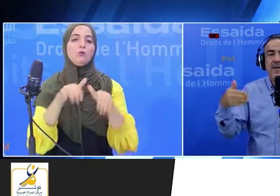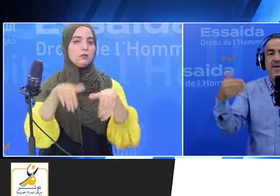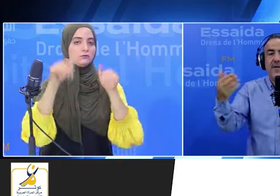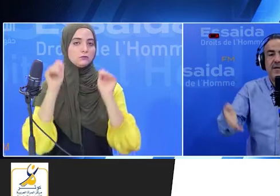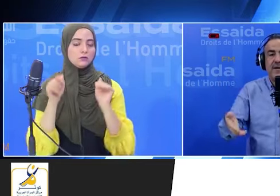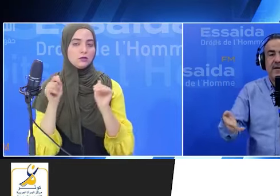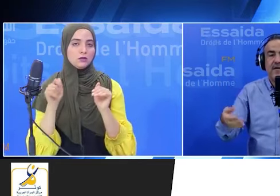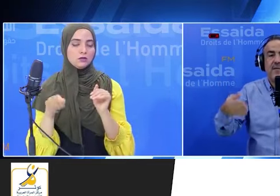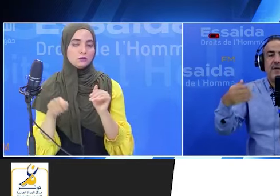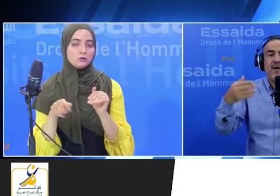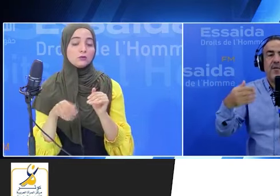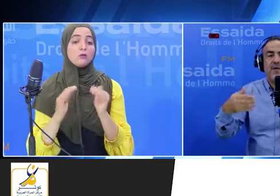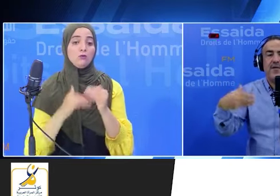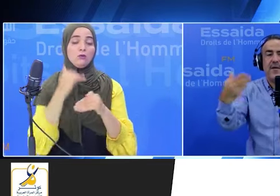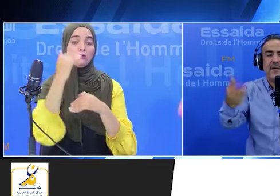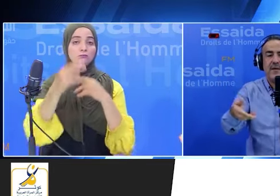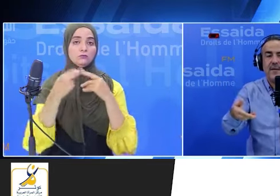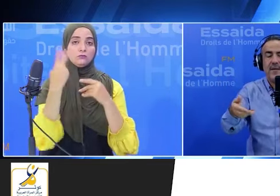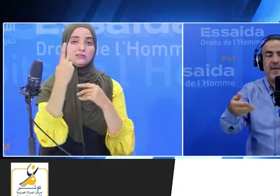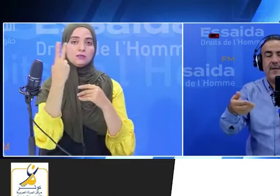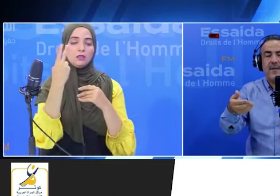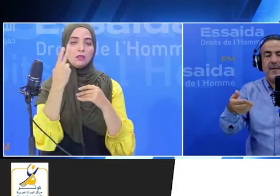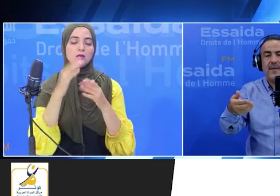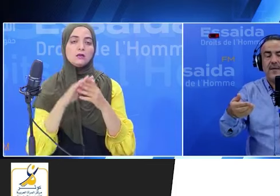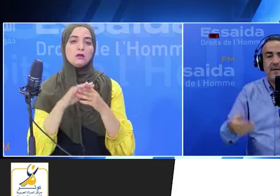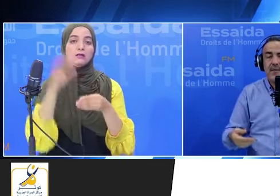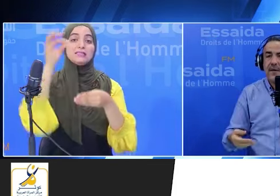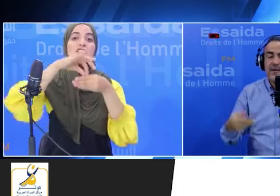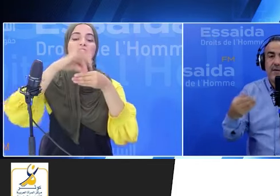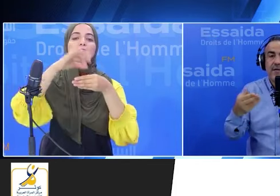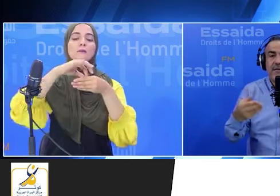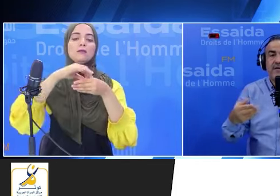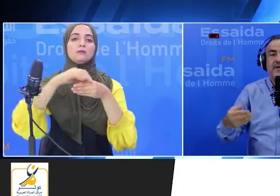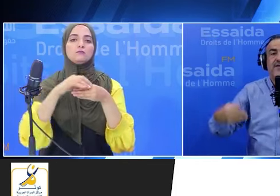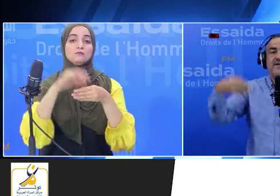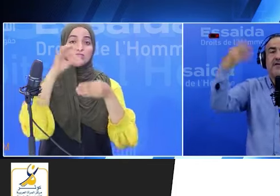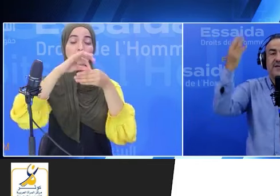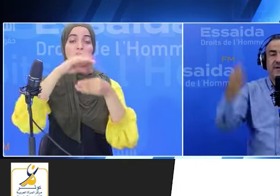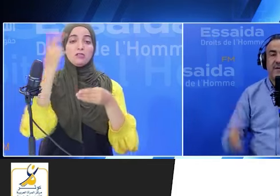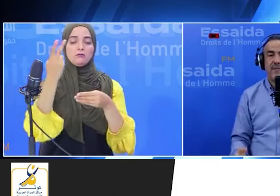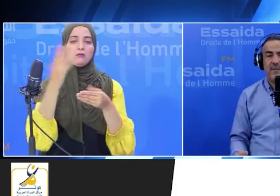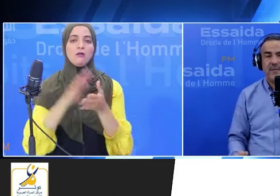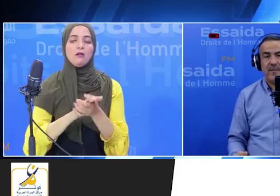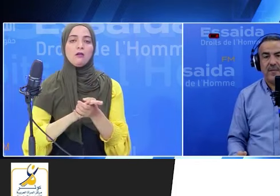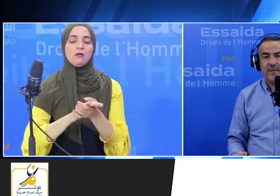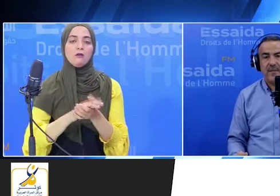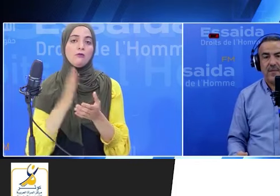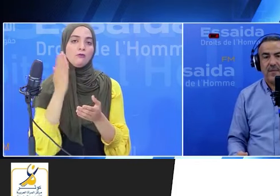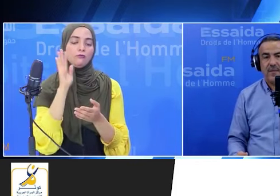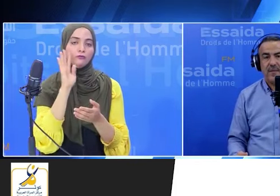لانتخابات ثانية يتسمى الدور الثاني يتسمى الدور الثاني مشي يصير في جانفي إن شاء الله